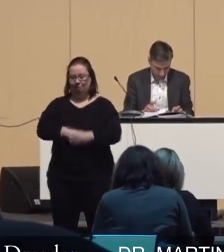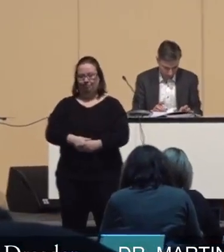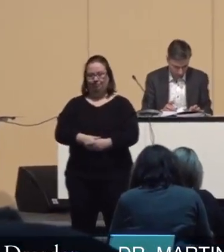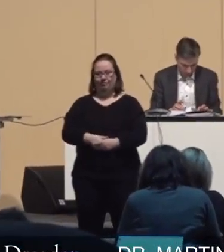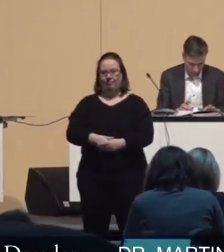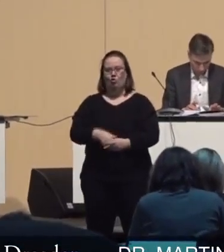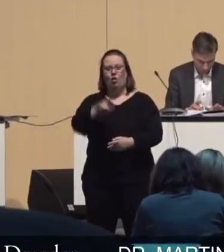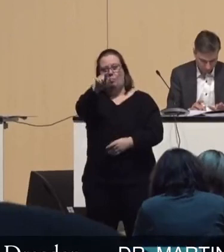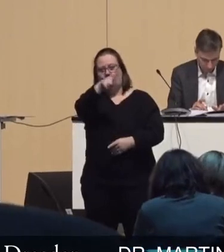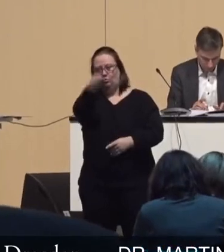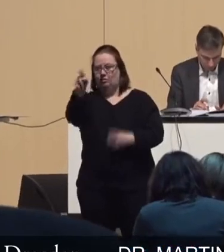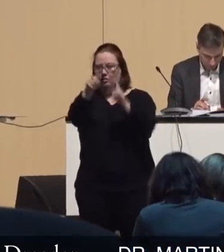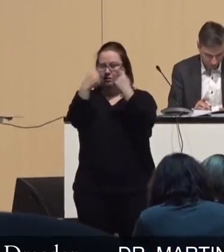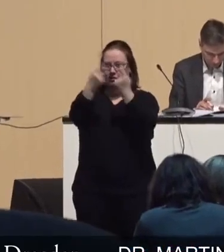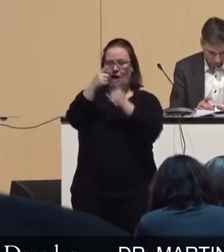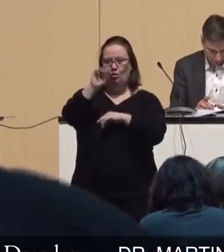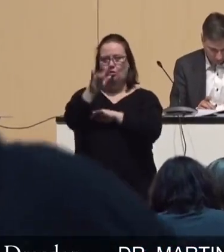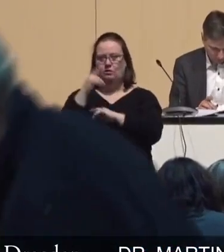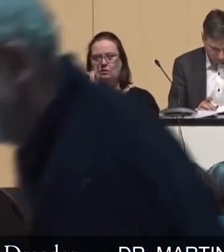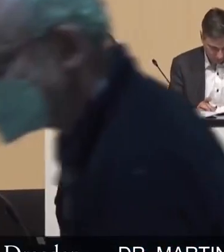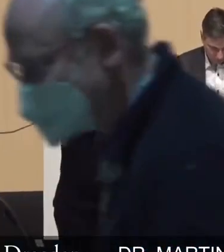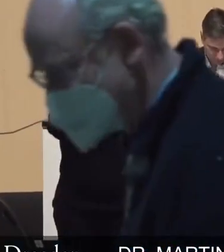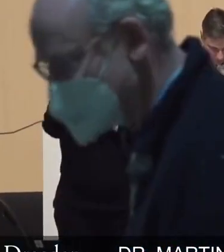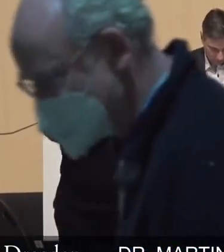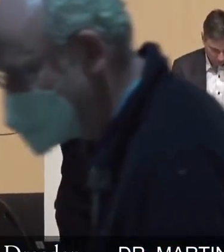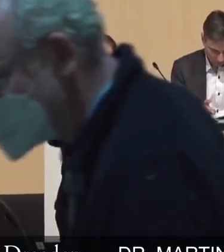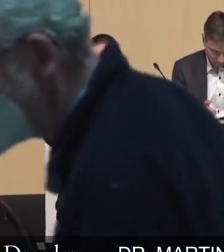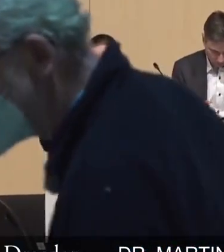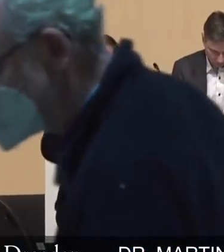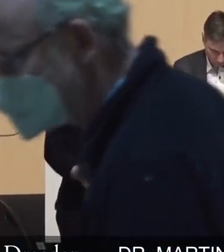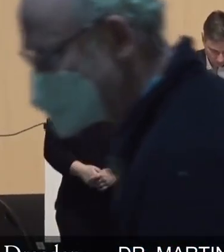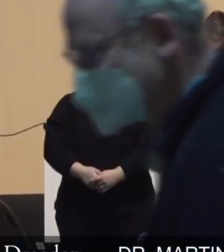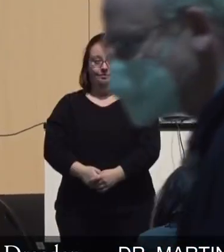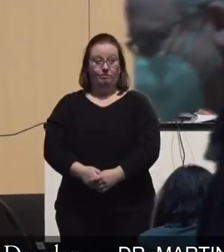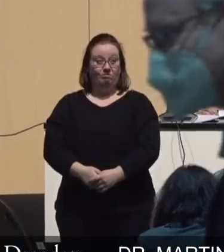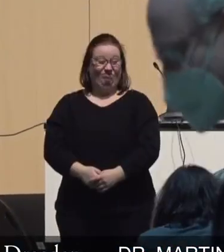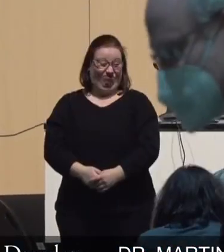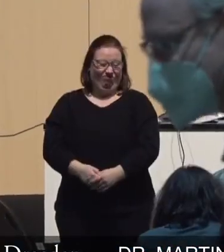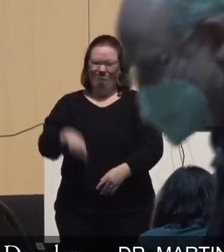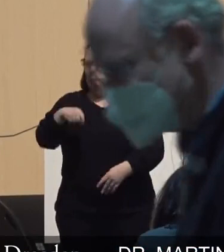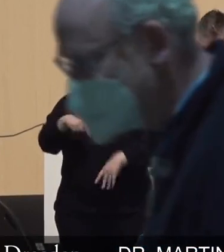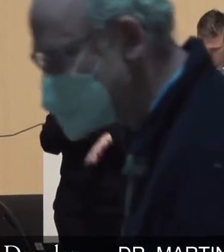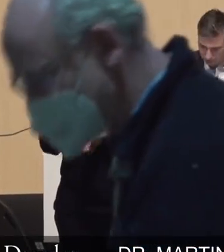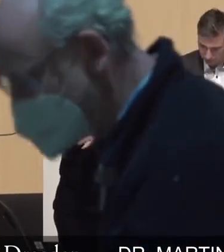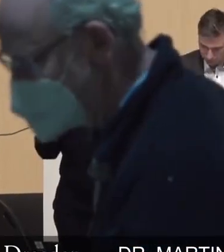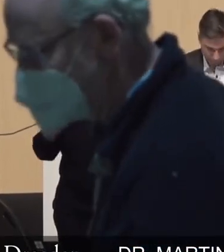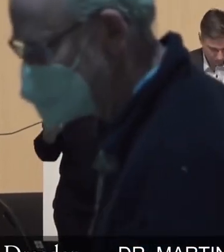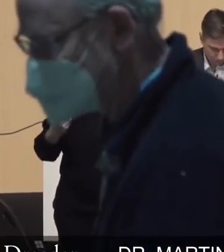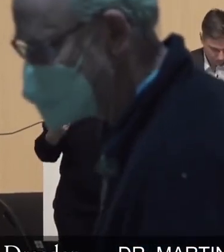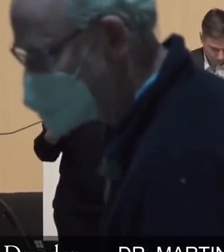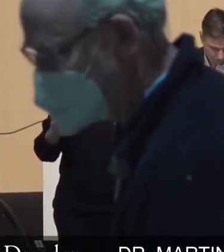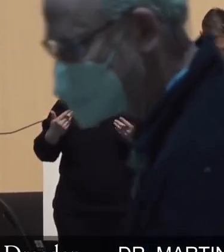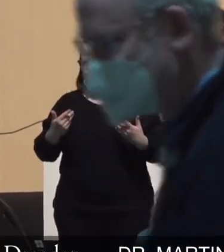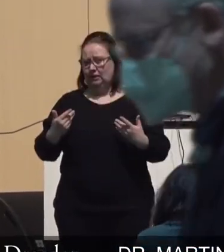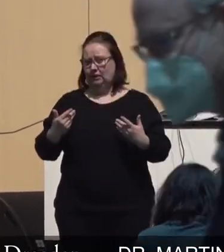liebe Menschen im Saal und draußen im Stream. In was für Zeiten leben wir eigentlich? Das frage ich mich